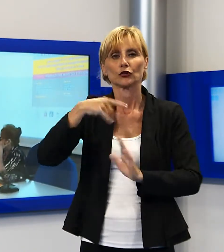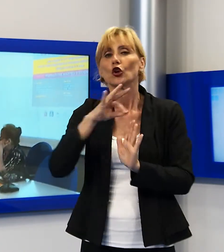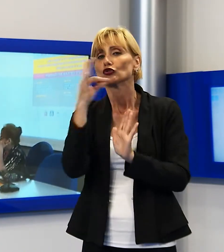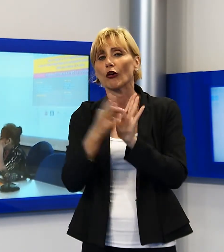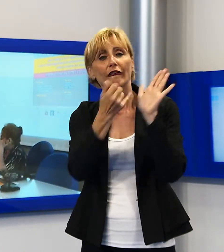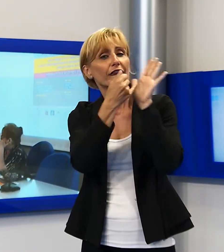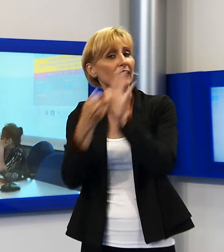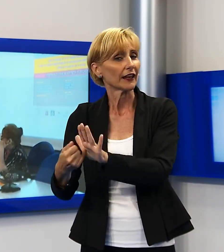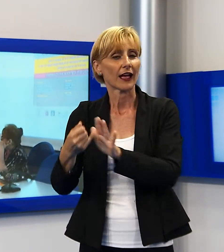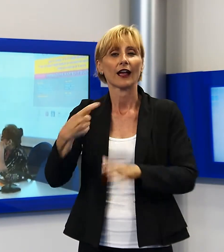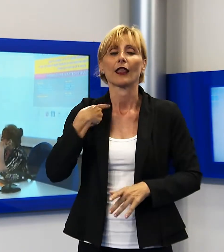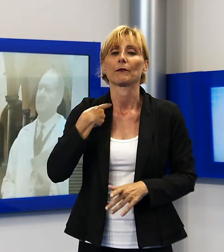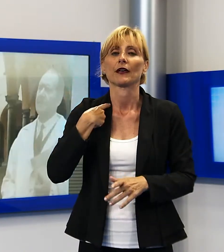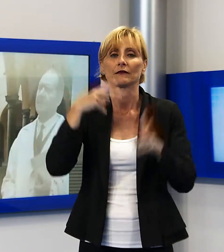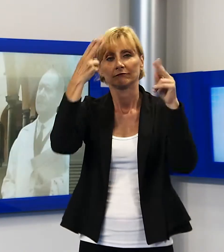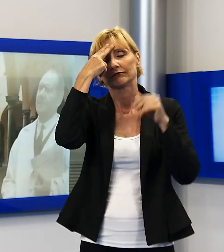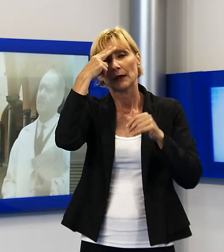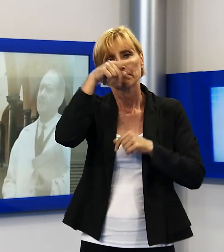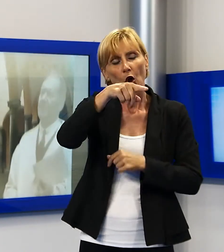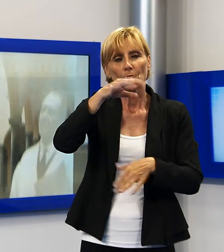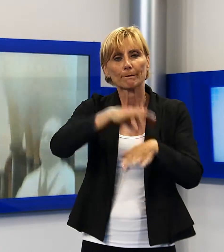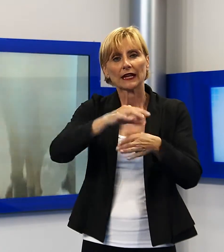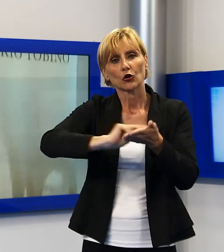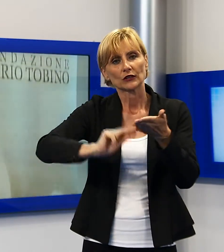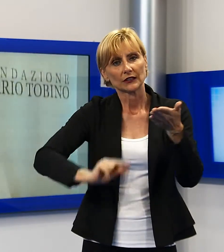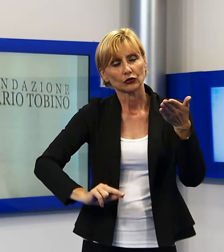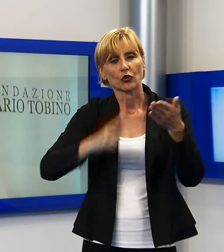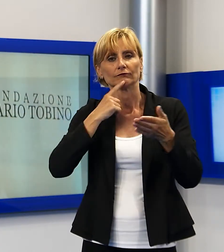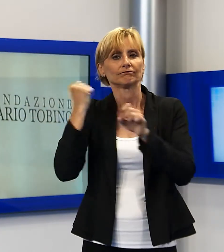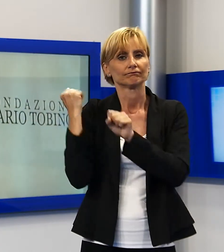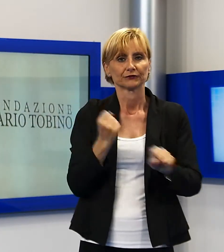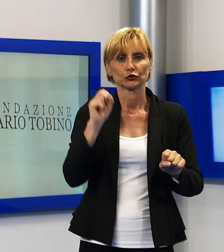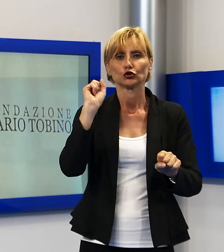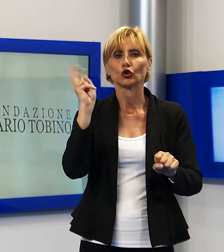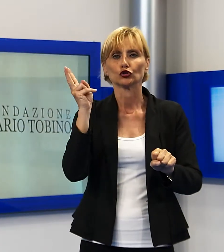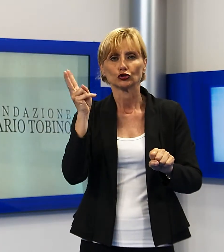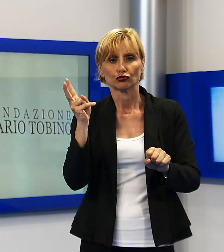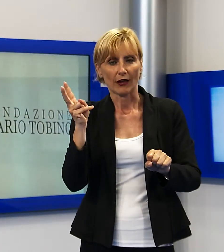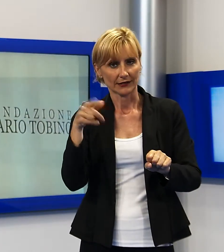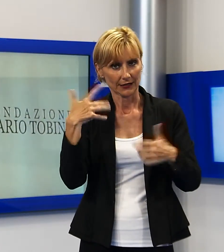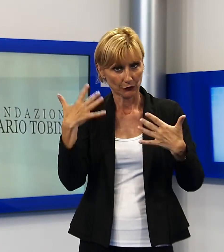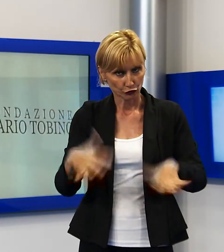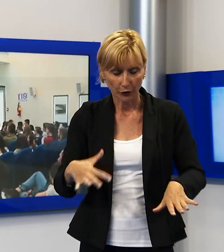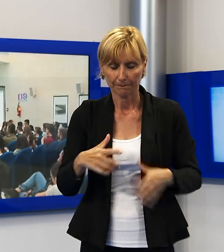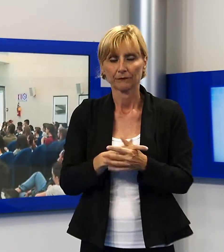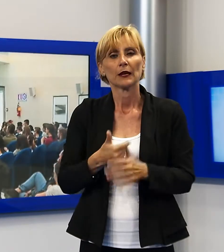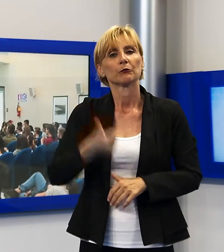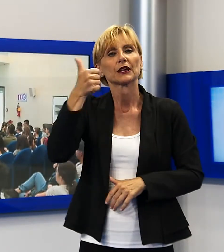dedicato al medico scrittore, giunto alla sua dodicesima edizione. Dopo i saluti delle istituzioni hanno introdotto la